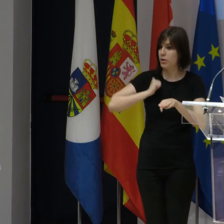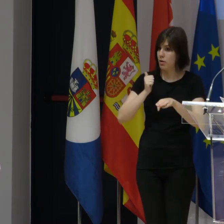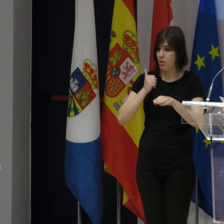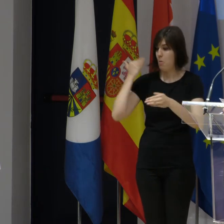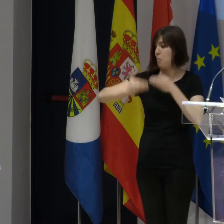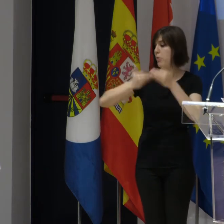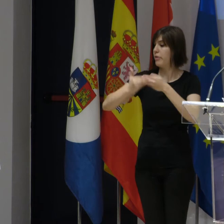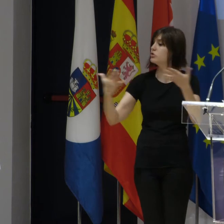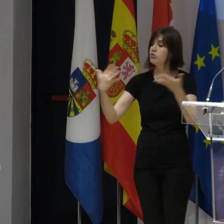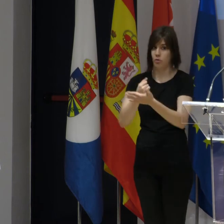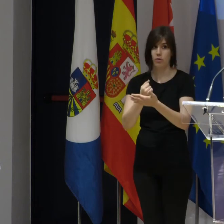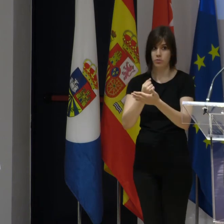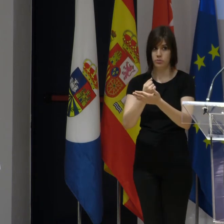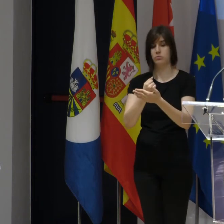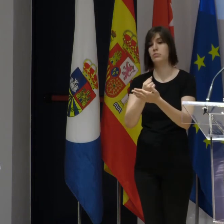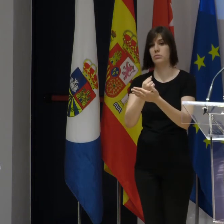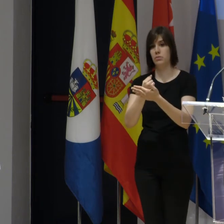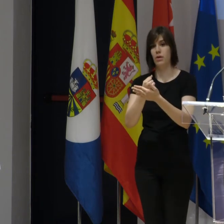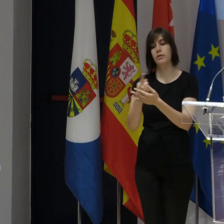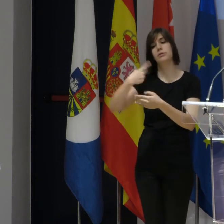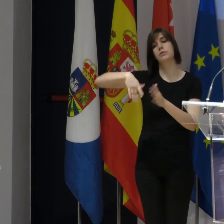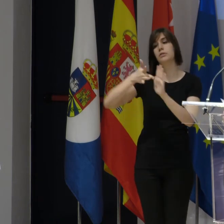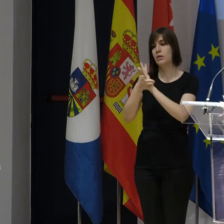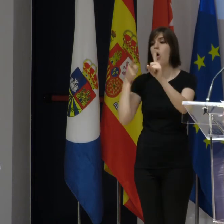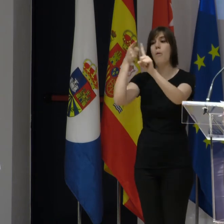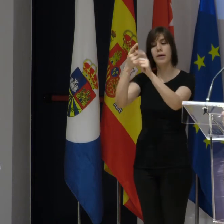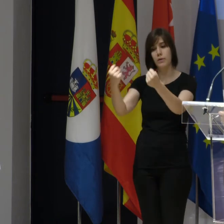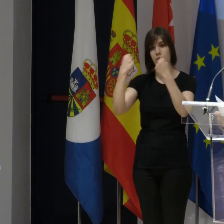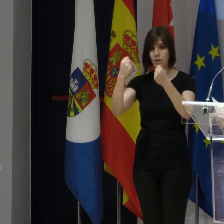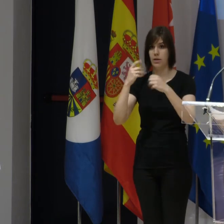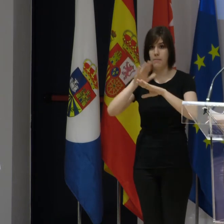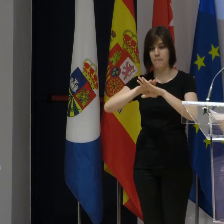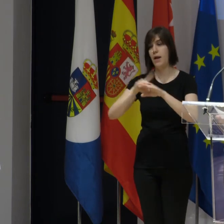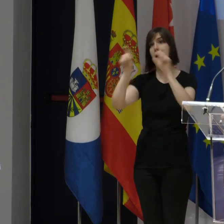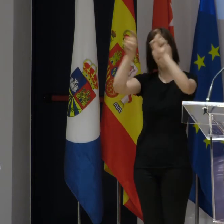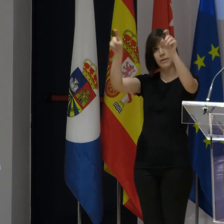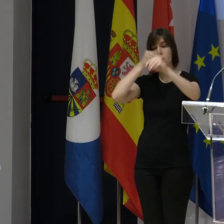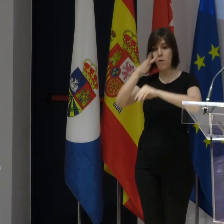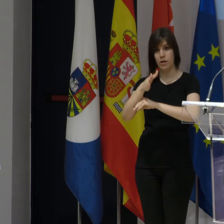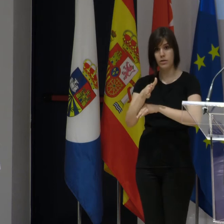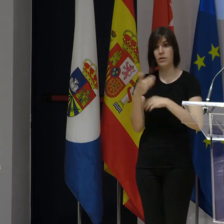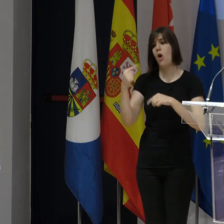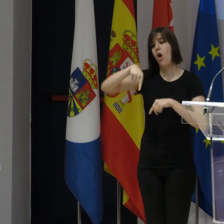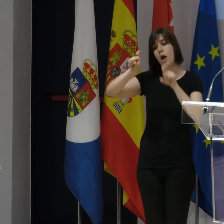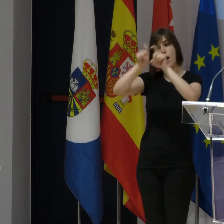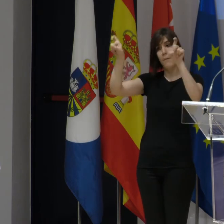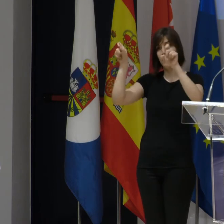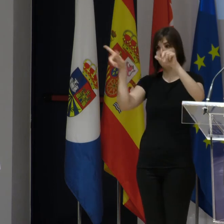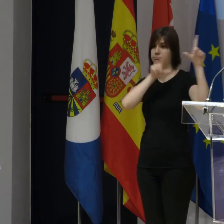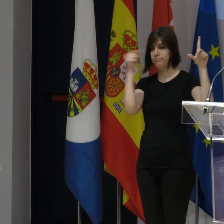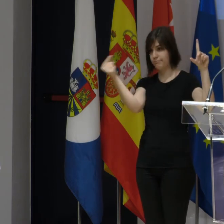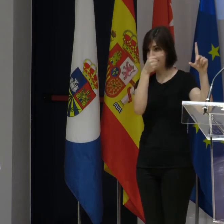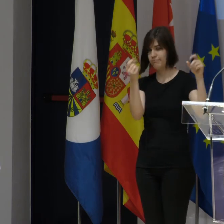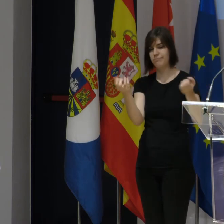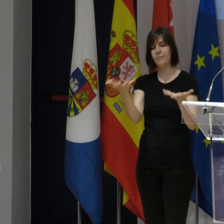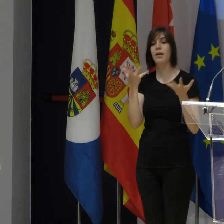procesos de la entidad, convirtiéndose en una fortaleza en el camino a la excelencia empresarial. La empresa que hoy se va a distinguir con esta